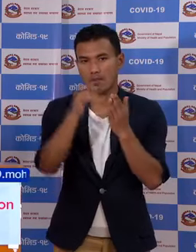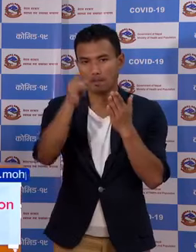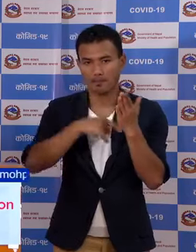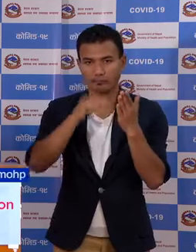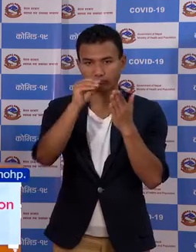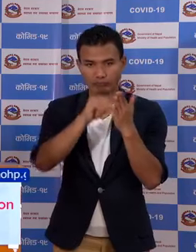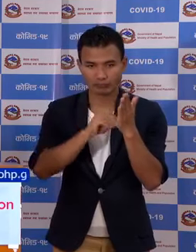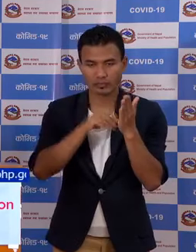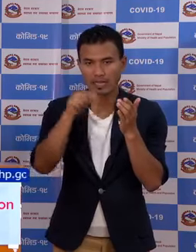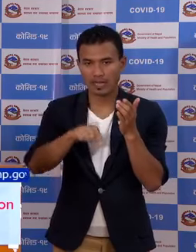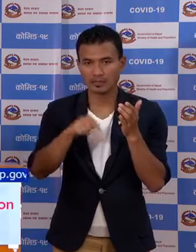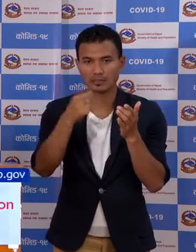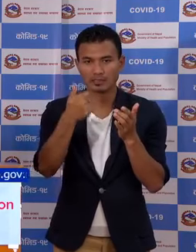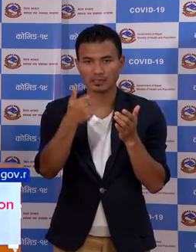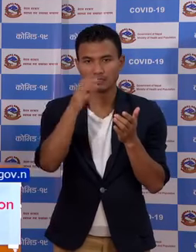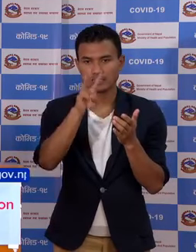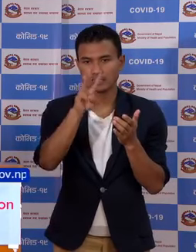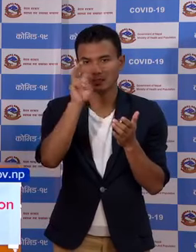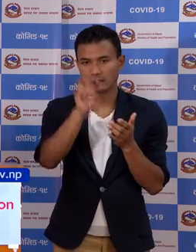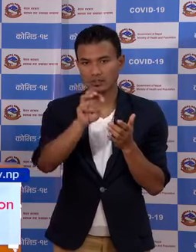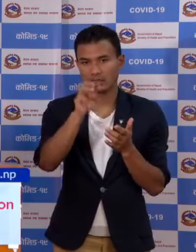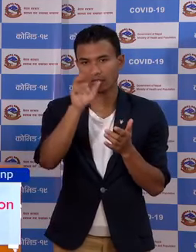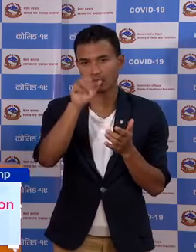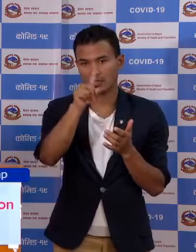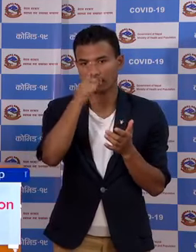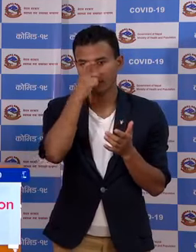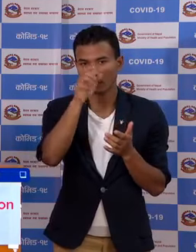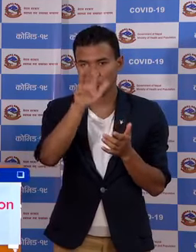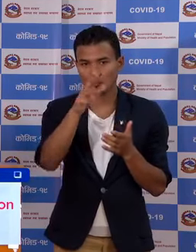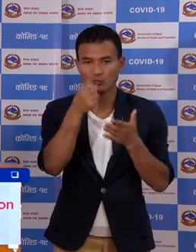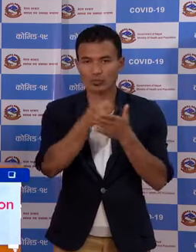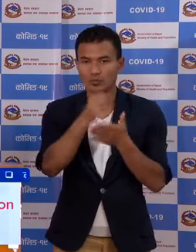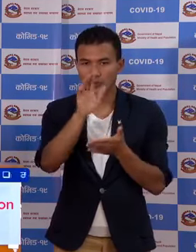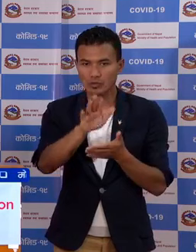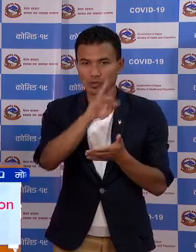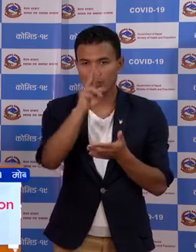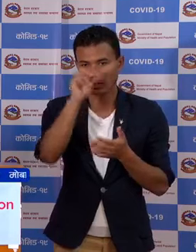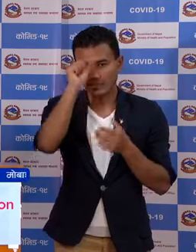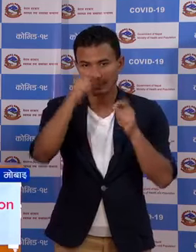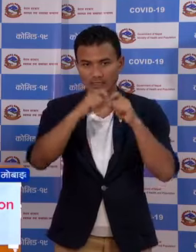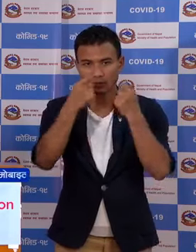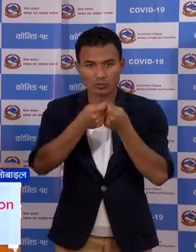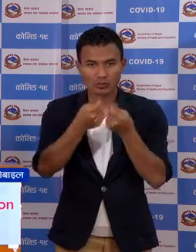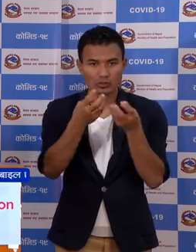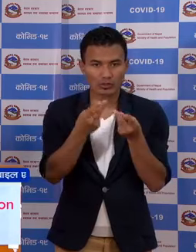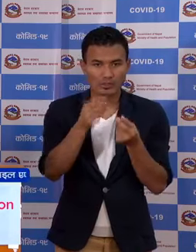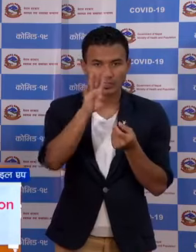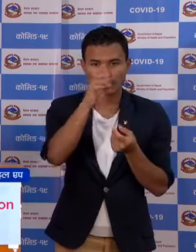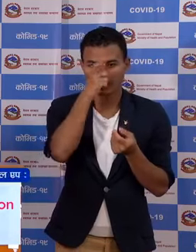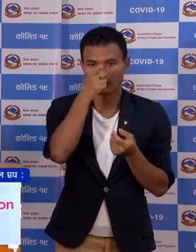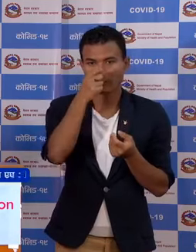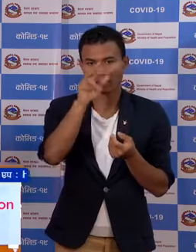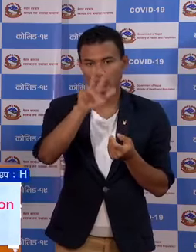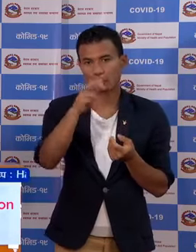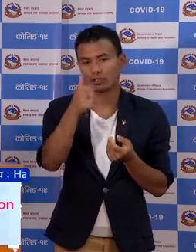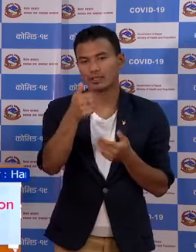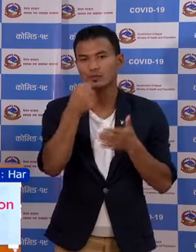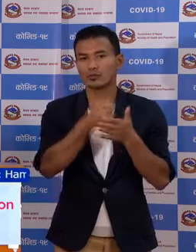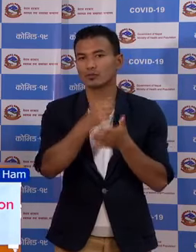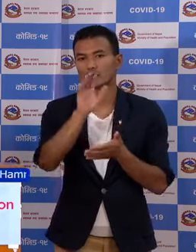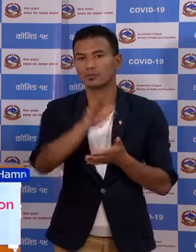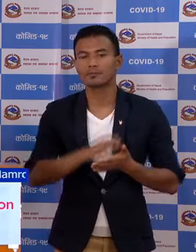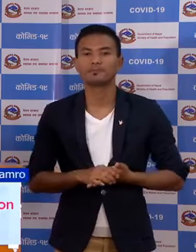गरिये को संख्या आज 63,109 र रेड जोन मा परिकाको संख्या 4,86 छा